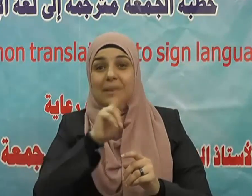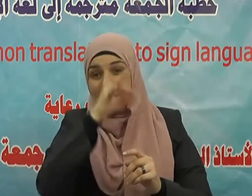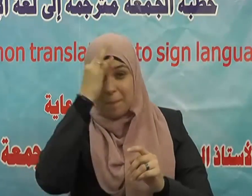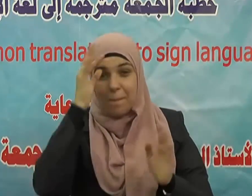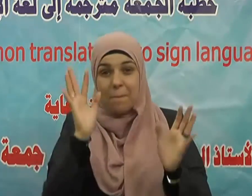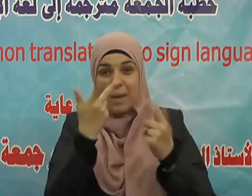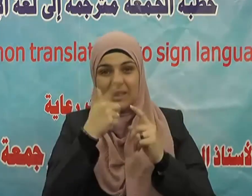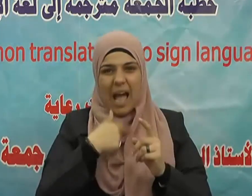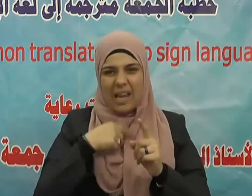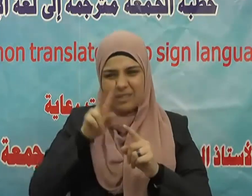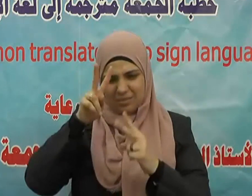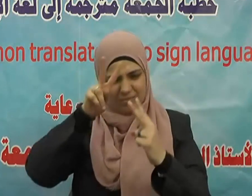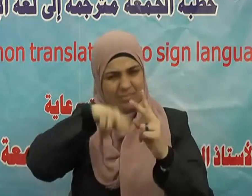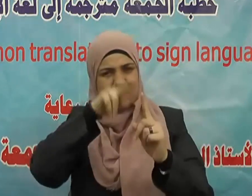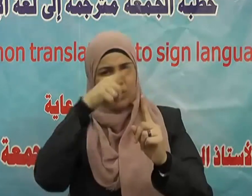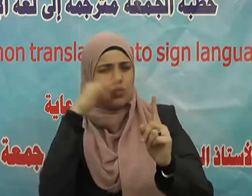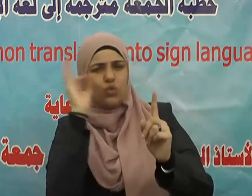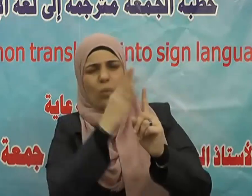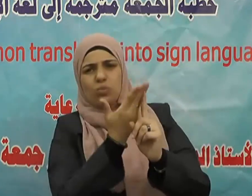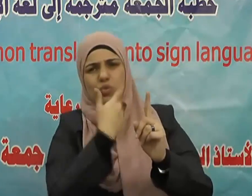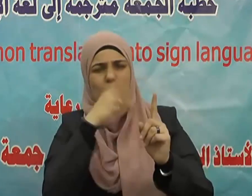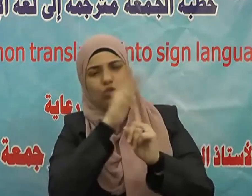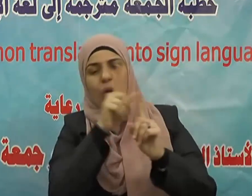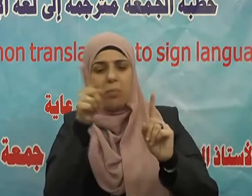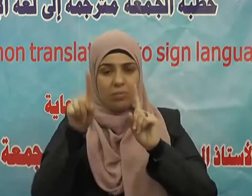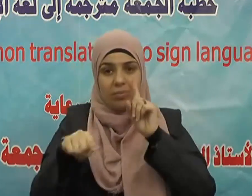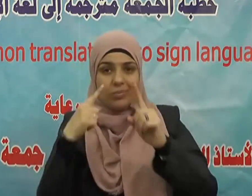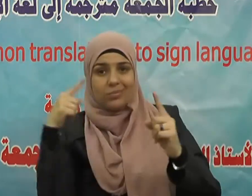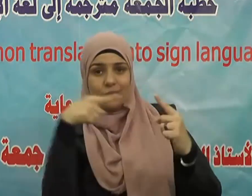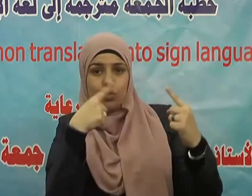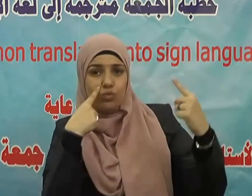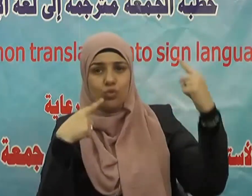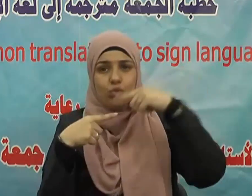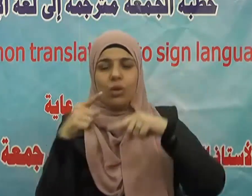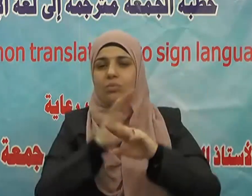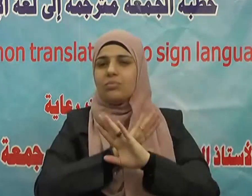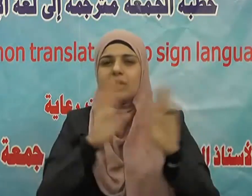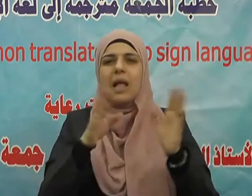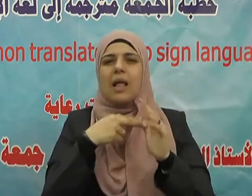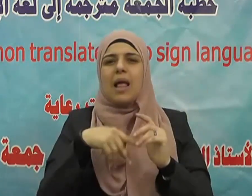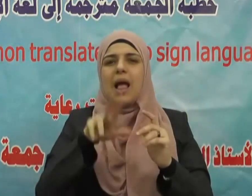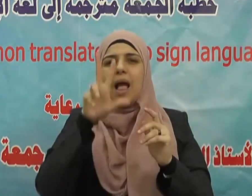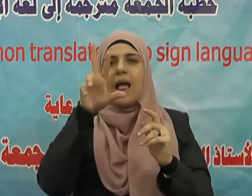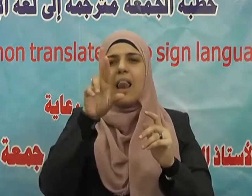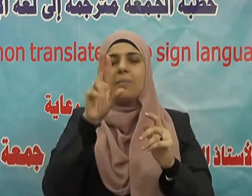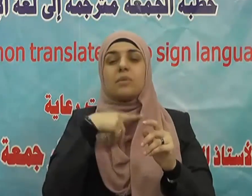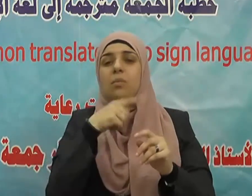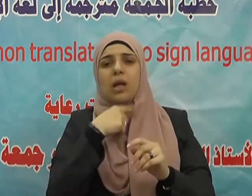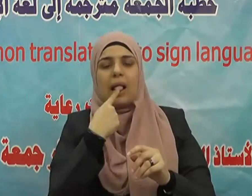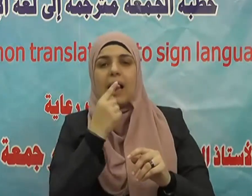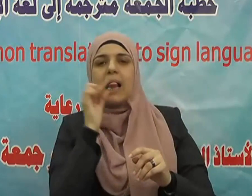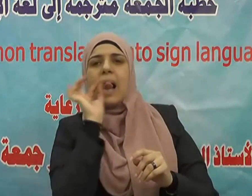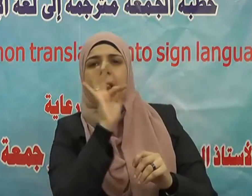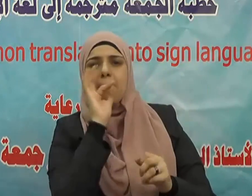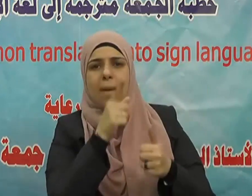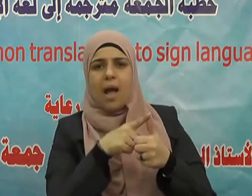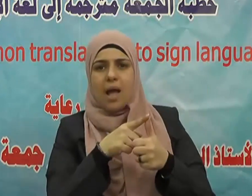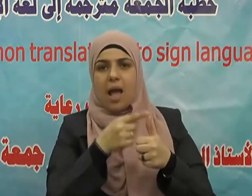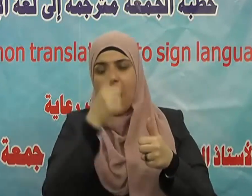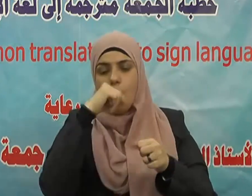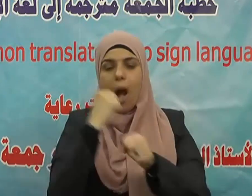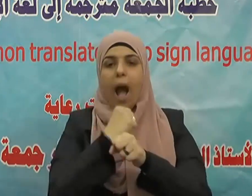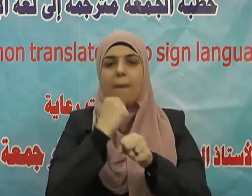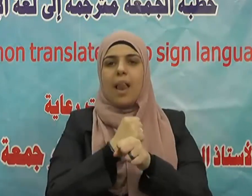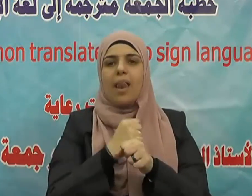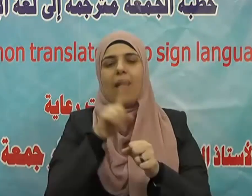الغيبة إلا لانشغاله بعيوب الناس عن عيوب نفسه يقول صلى الله عليه وسلم